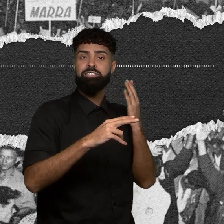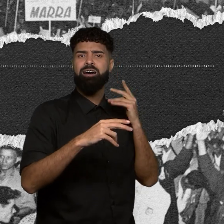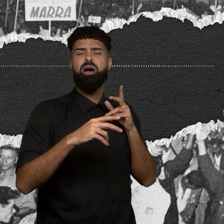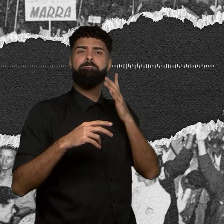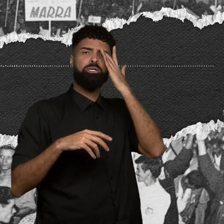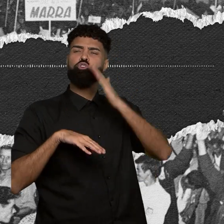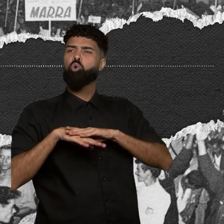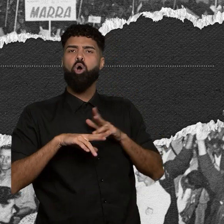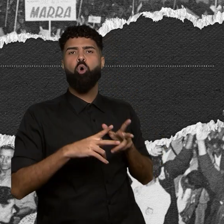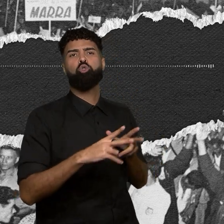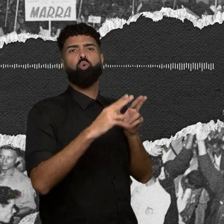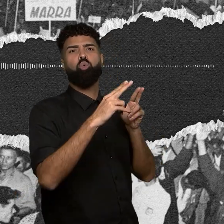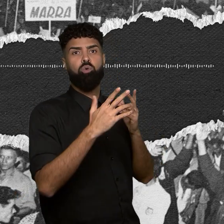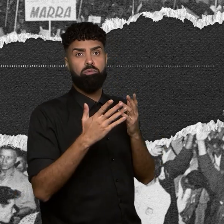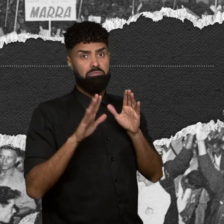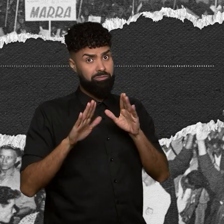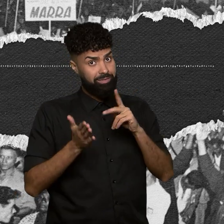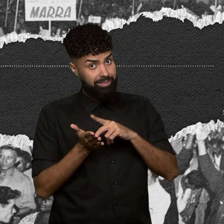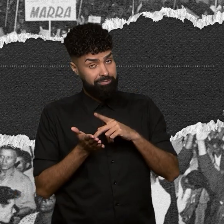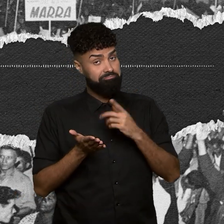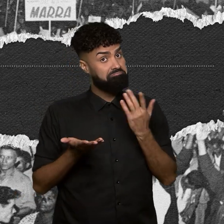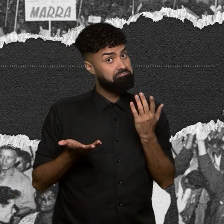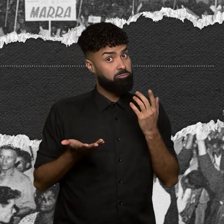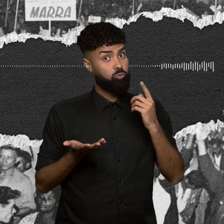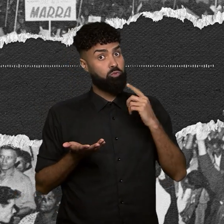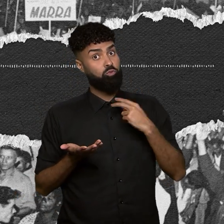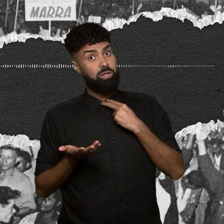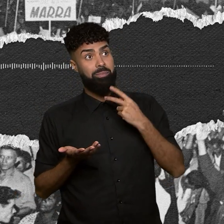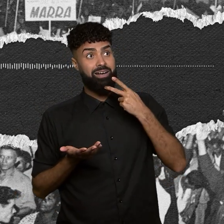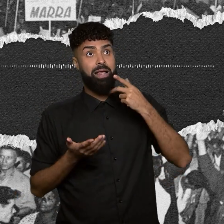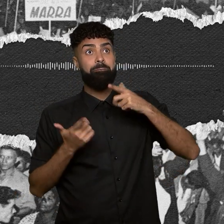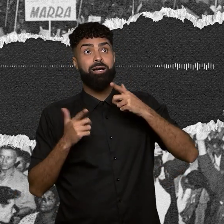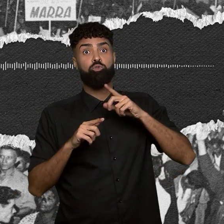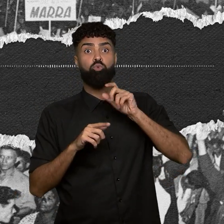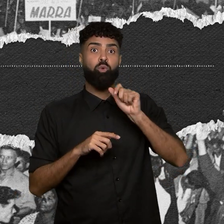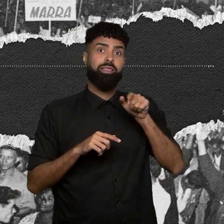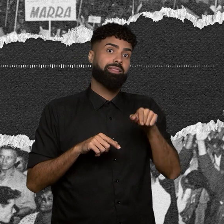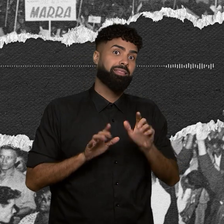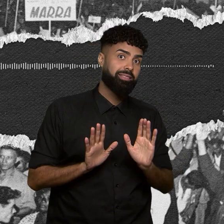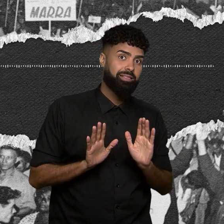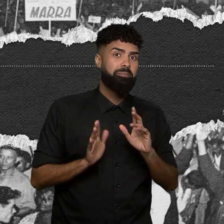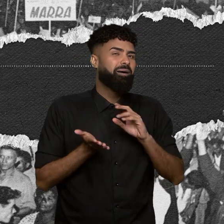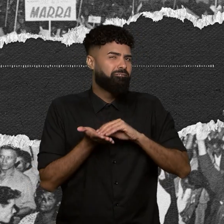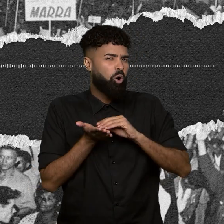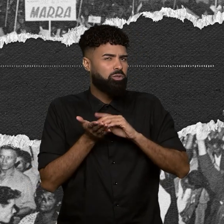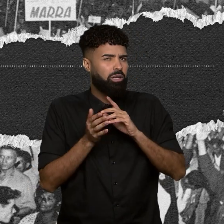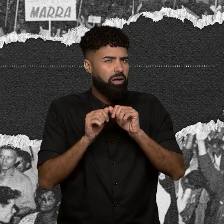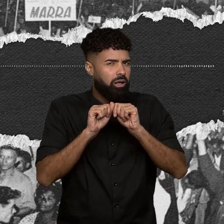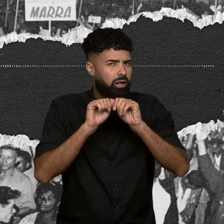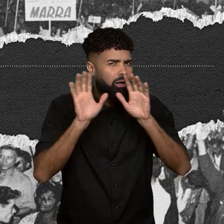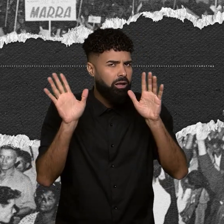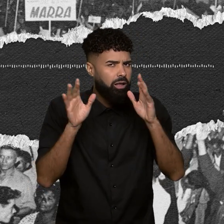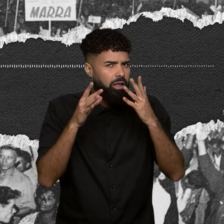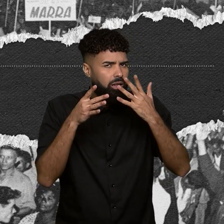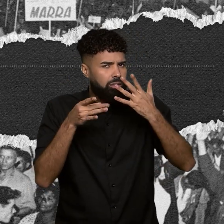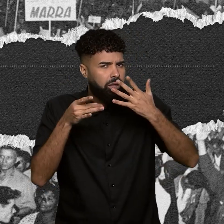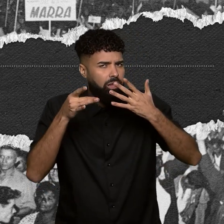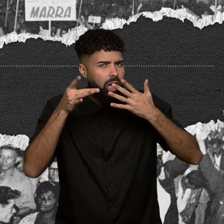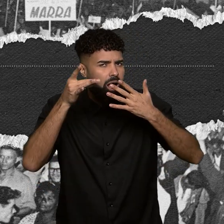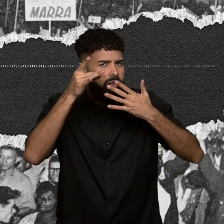Mas eu não tenho como dizer além disso, né? Agora, a questão da falta de transparência em relação a documentos, você